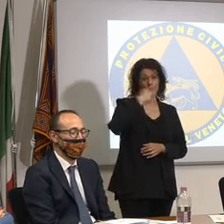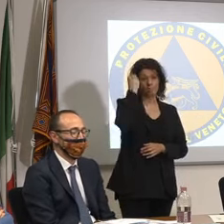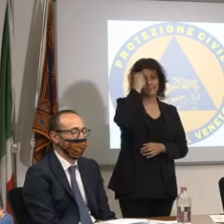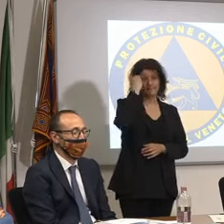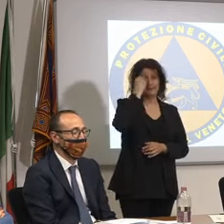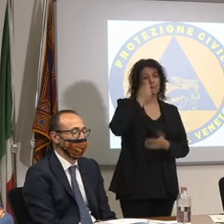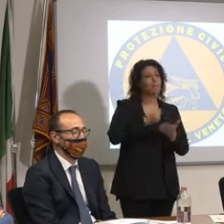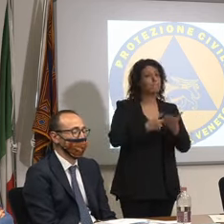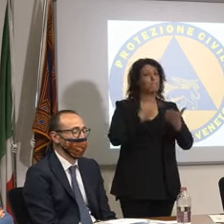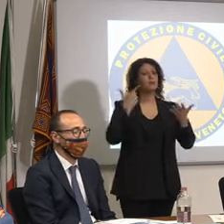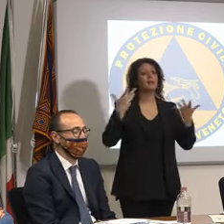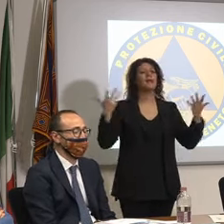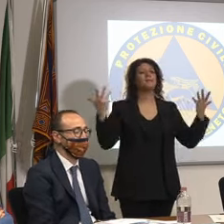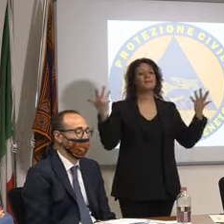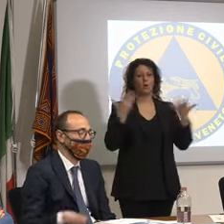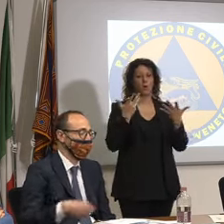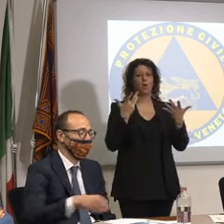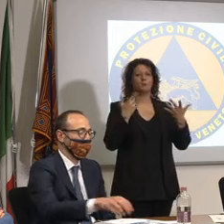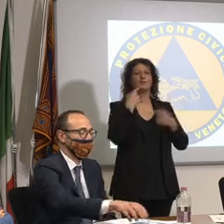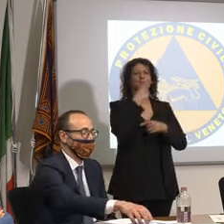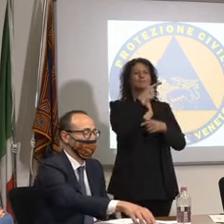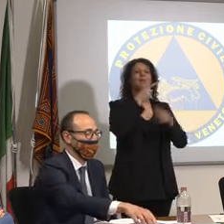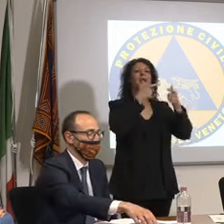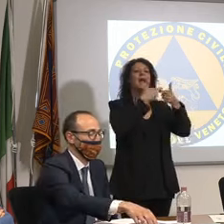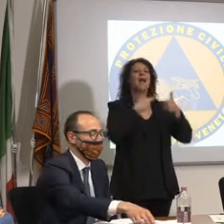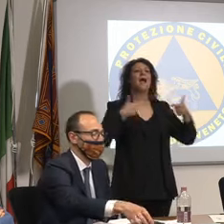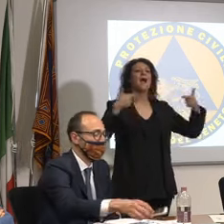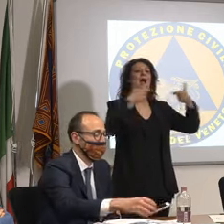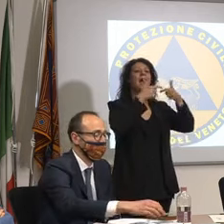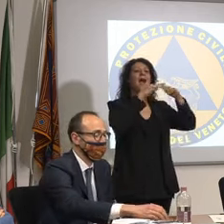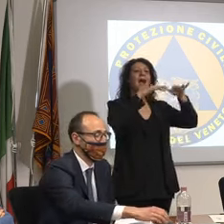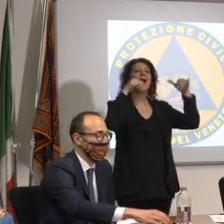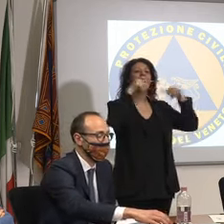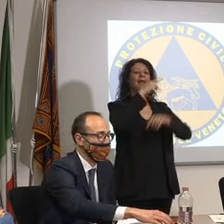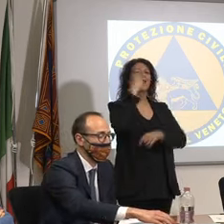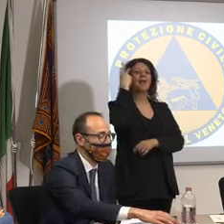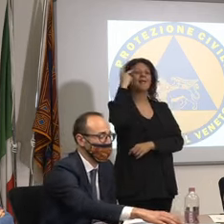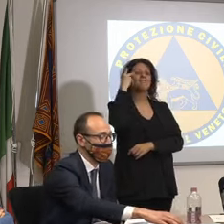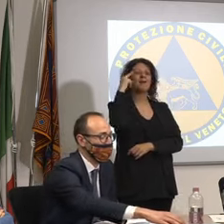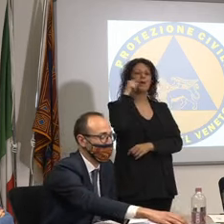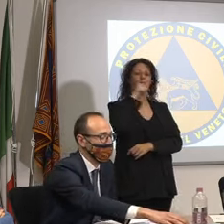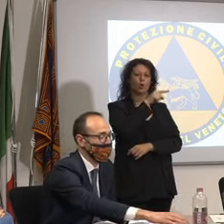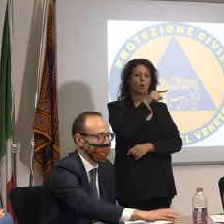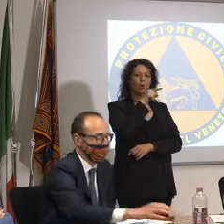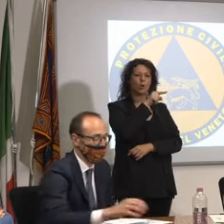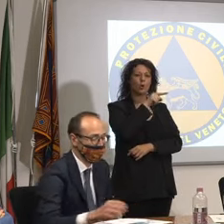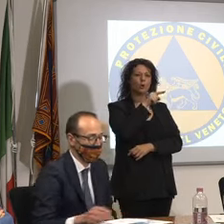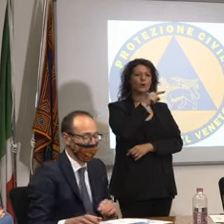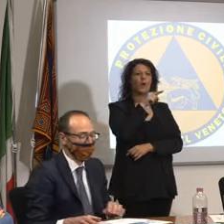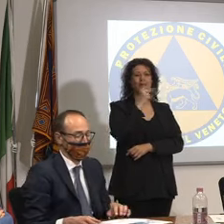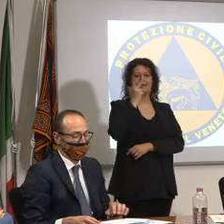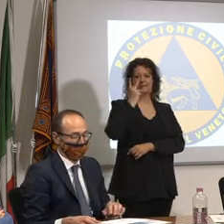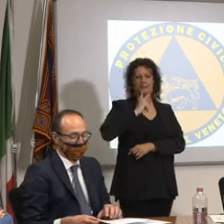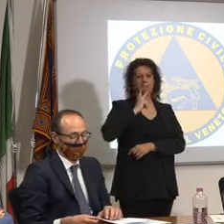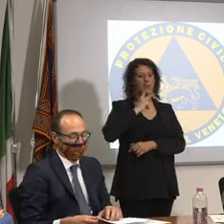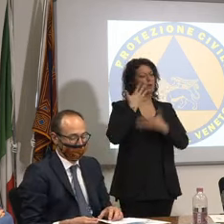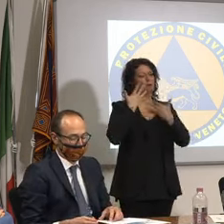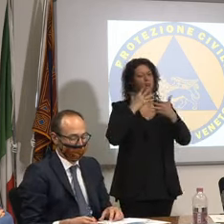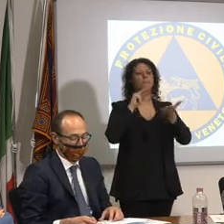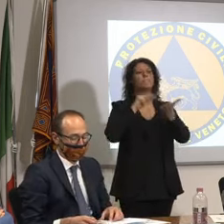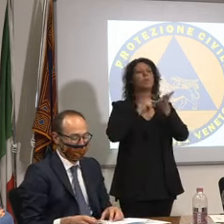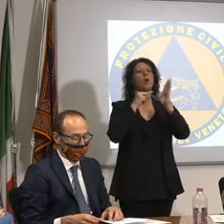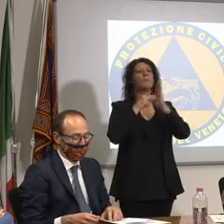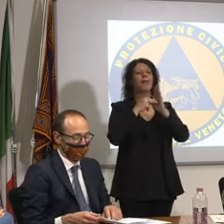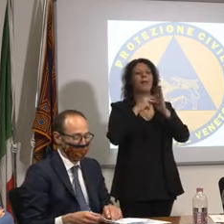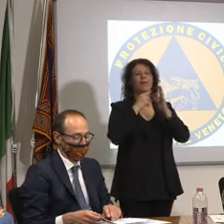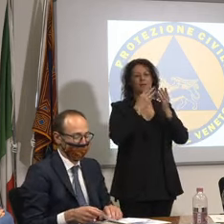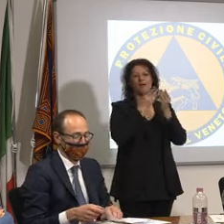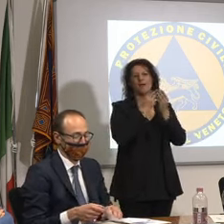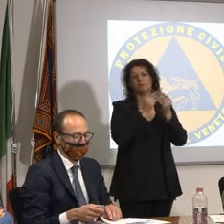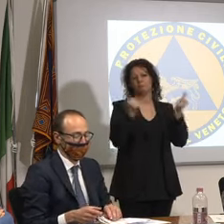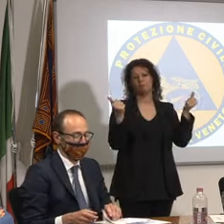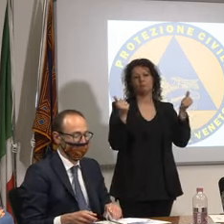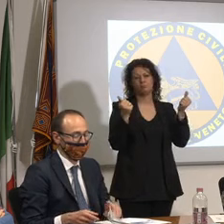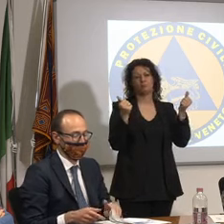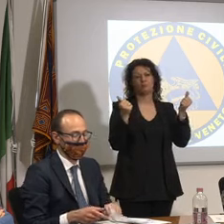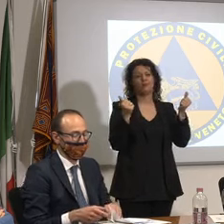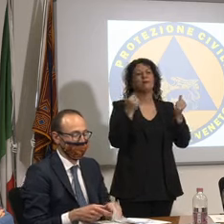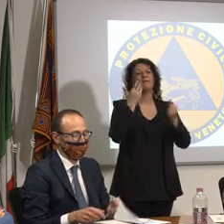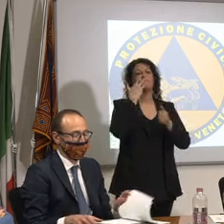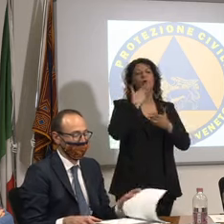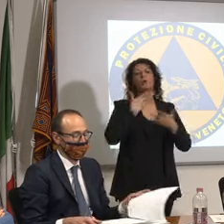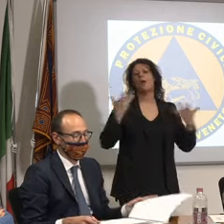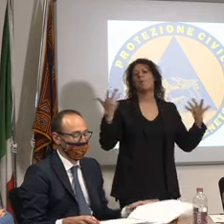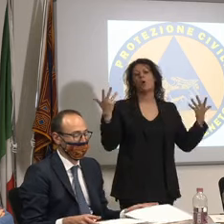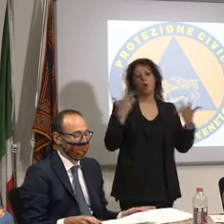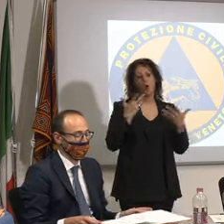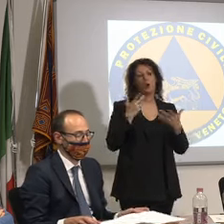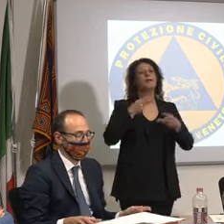arena di verona avrà spero risolto tutto però anzi spero sarà risolto il problema e lavoreremo sull'idea di alternare un